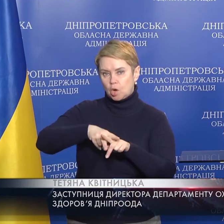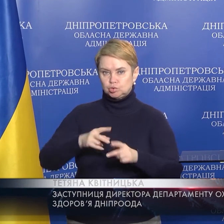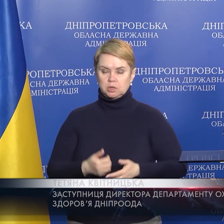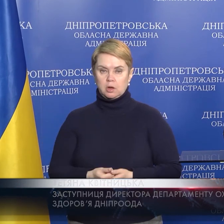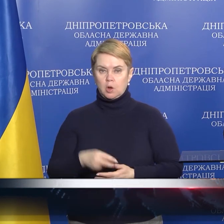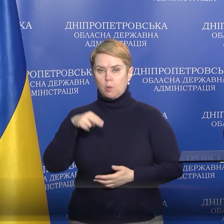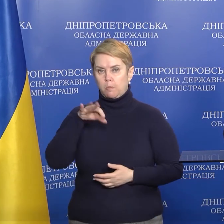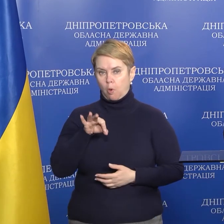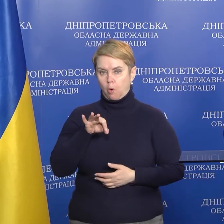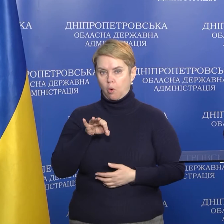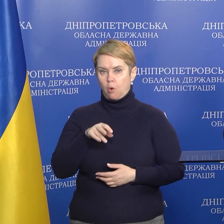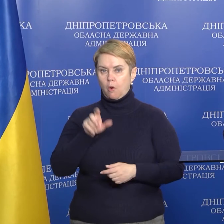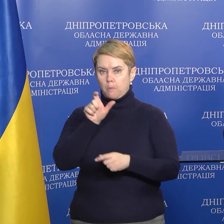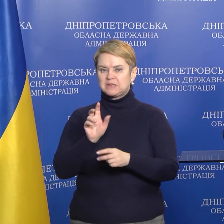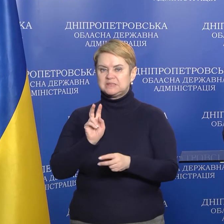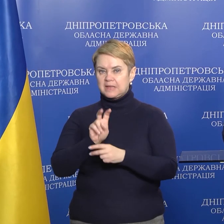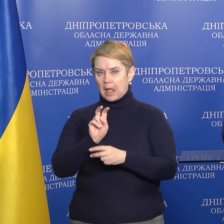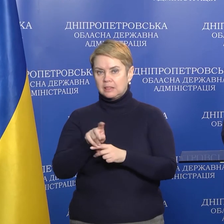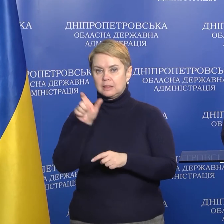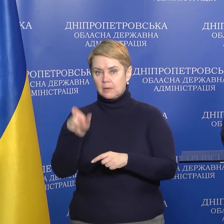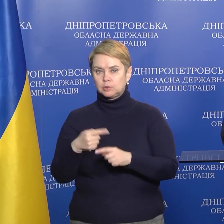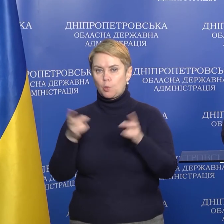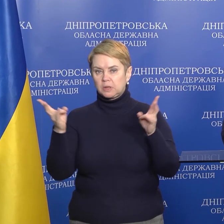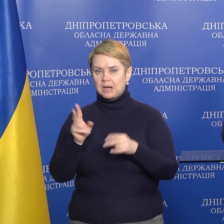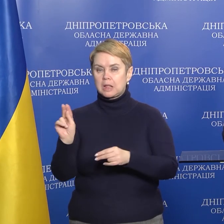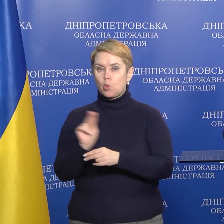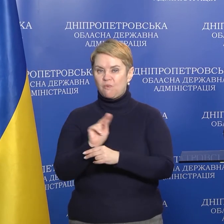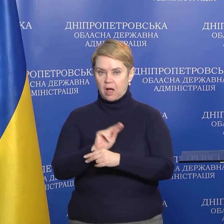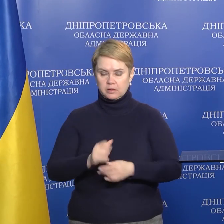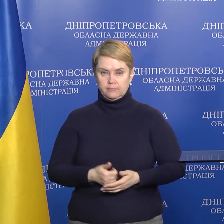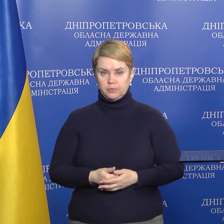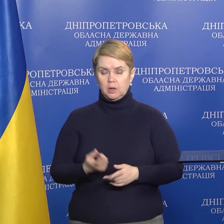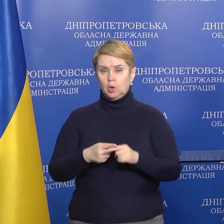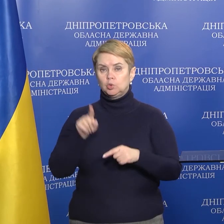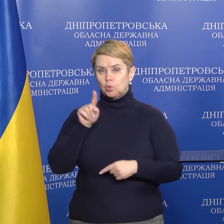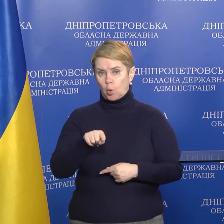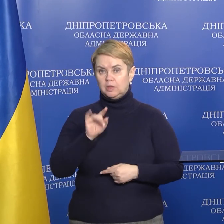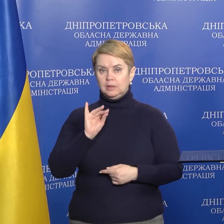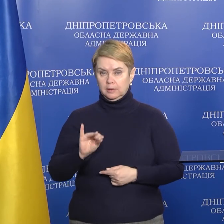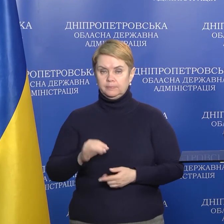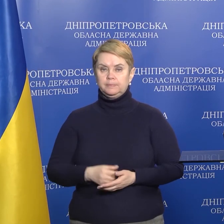по потоку пацієнтів, що потребують лікування. То і